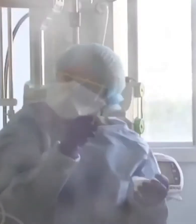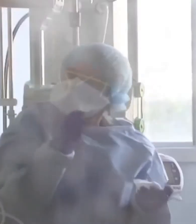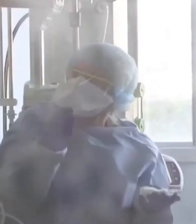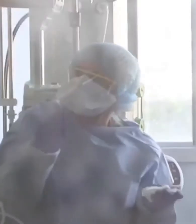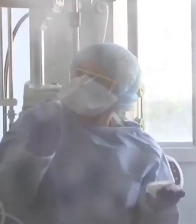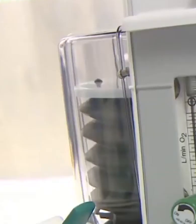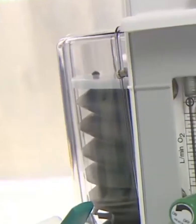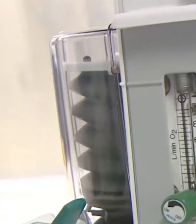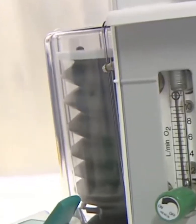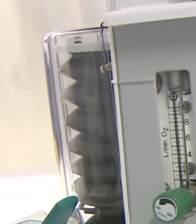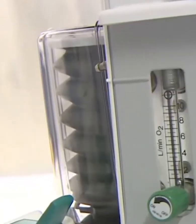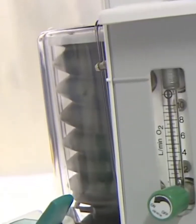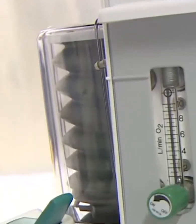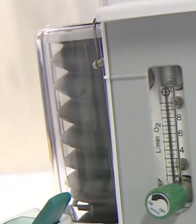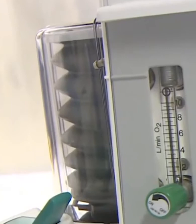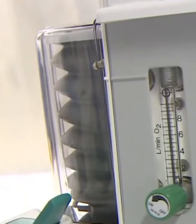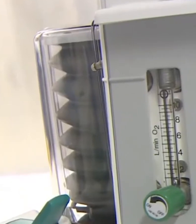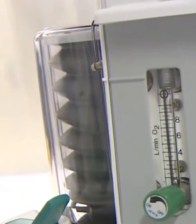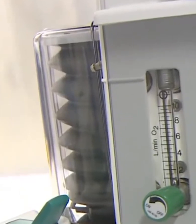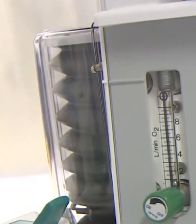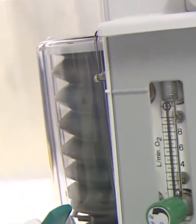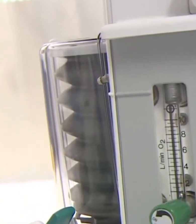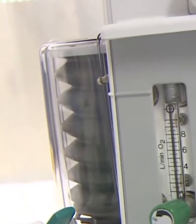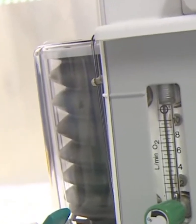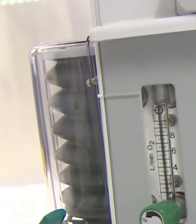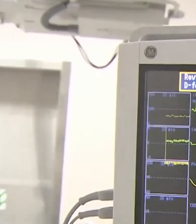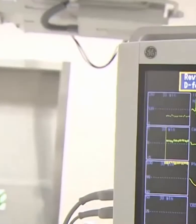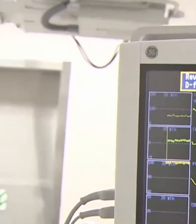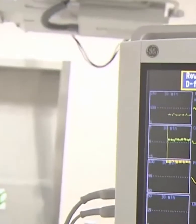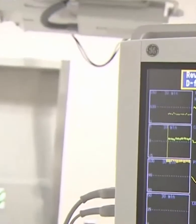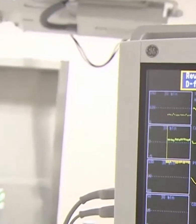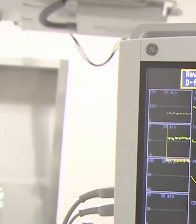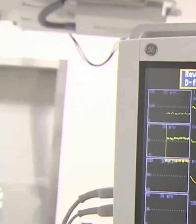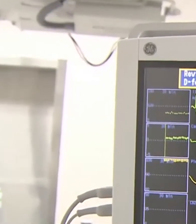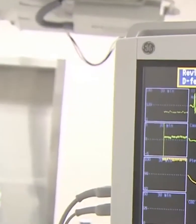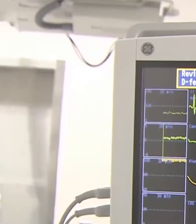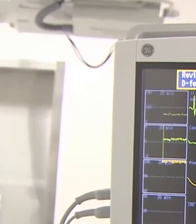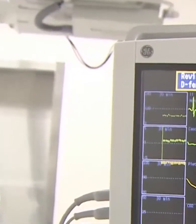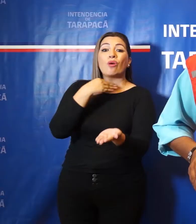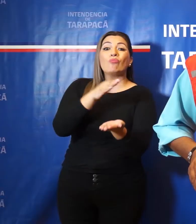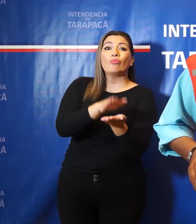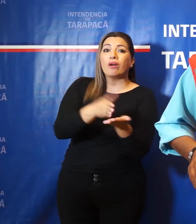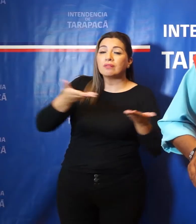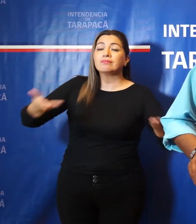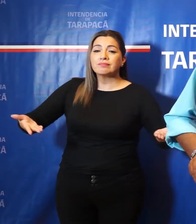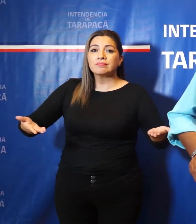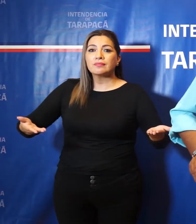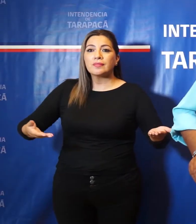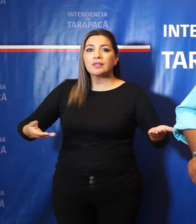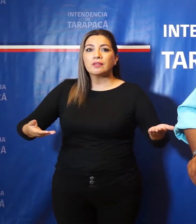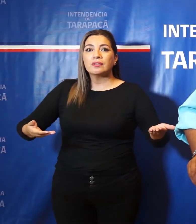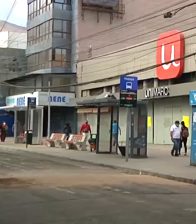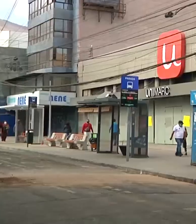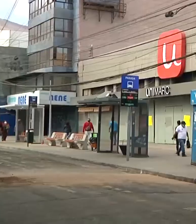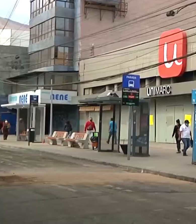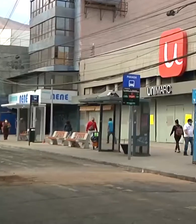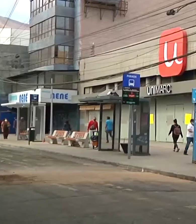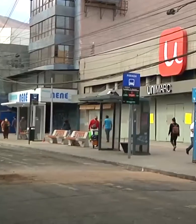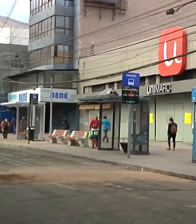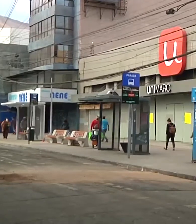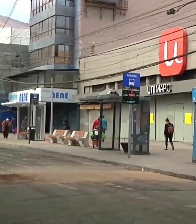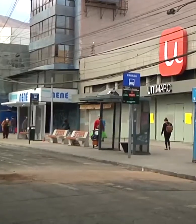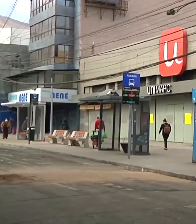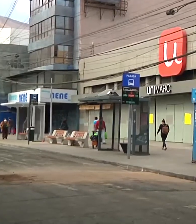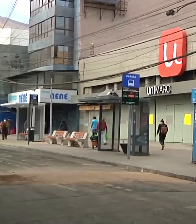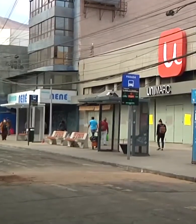recién pasada. El COVID mata, el COVID-19 mata, mata a nuestra población más vulnerable. Otra